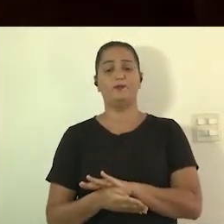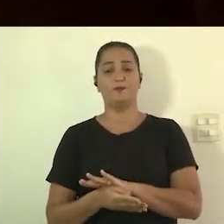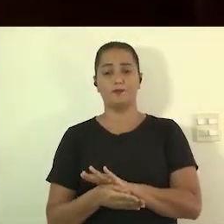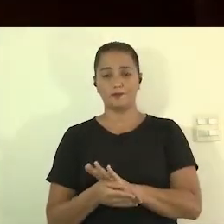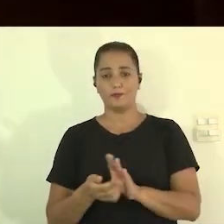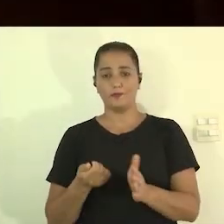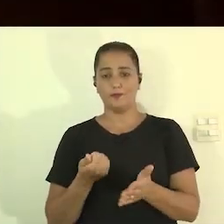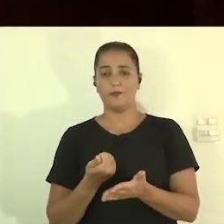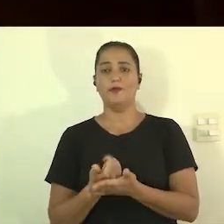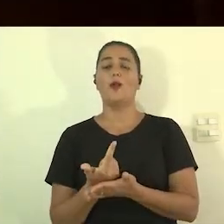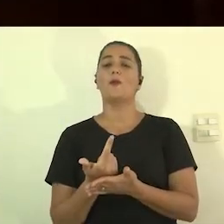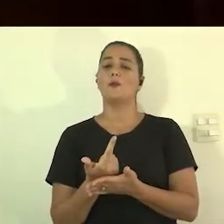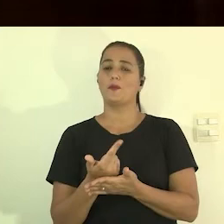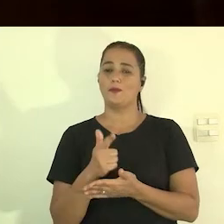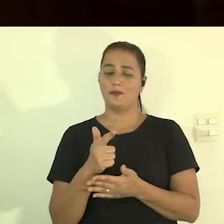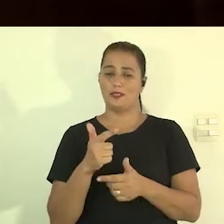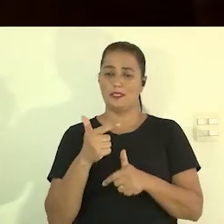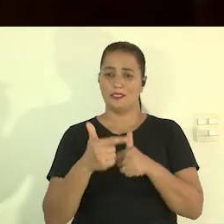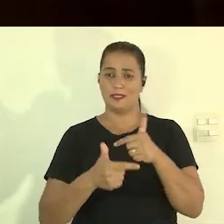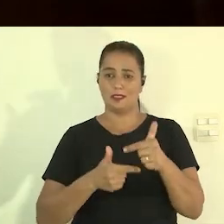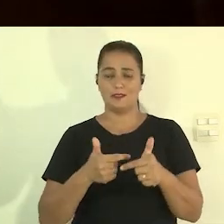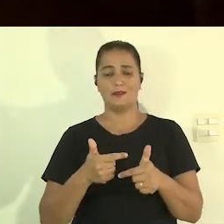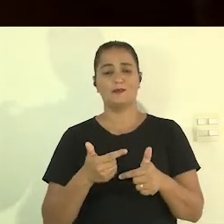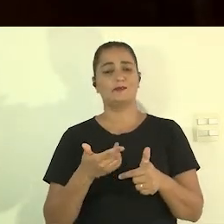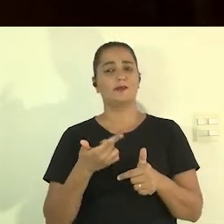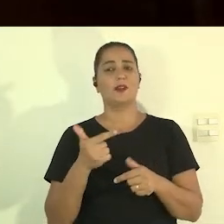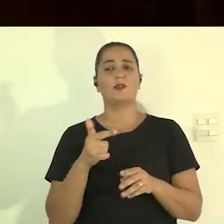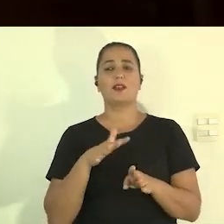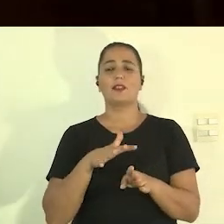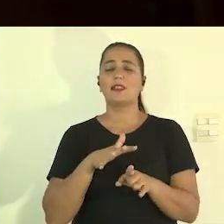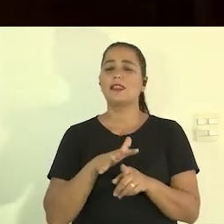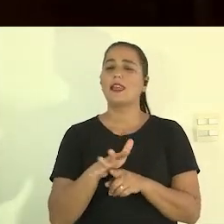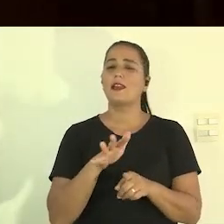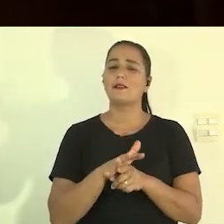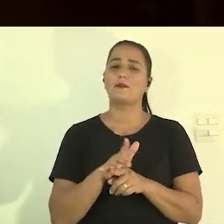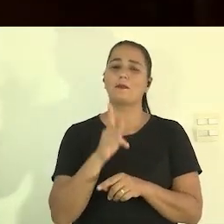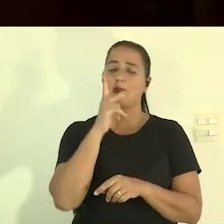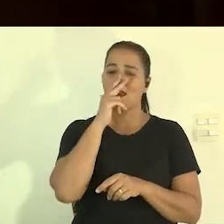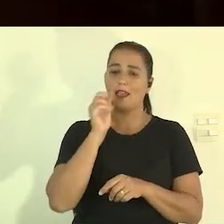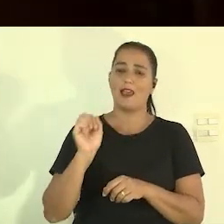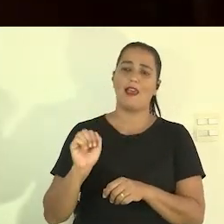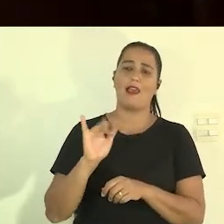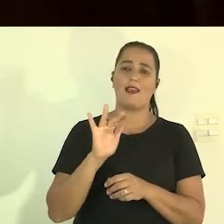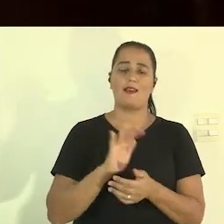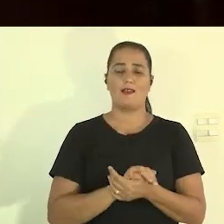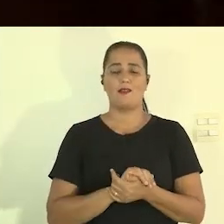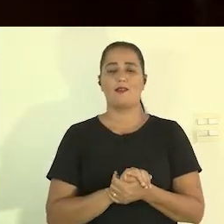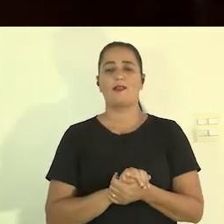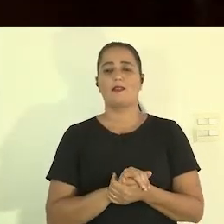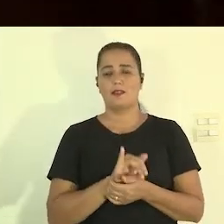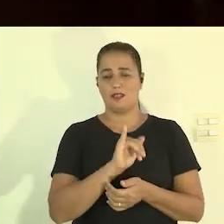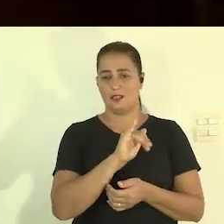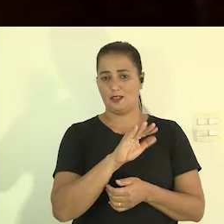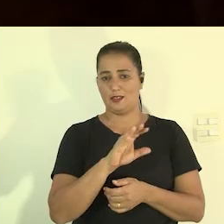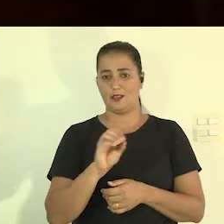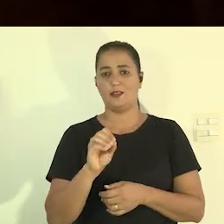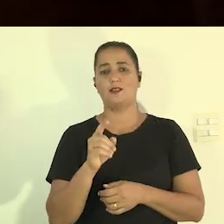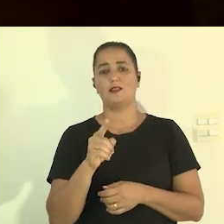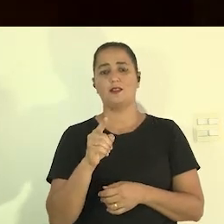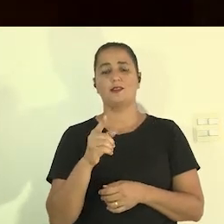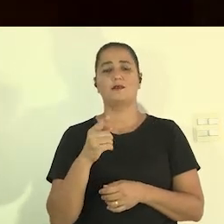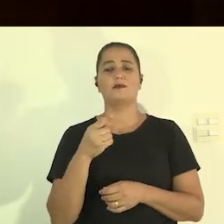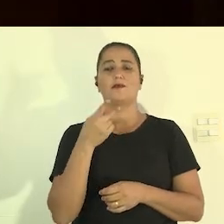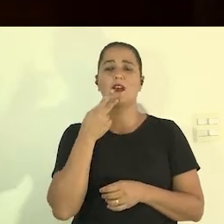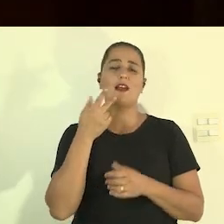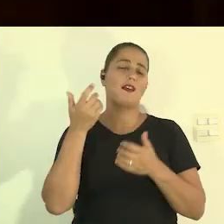comprar esse serviço e também ele não tem muita demanda ele acaba sendo caro né mas isso eu acho que essa